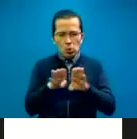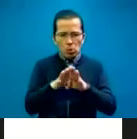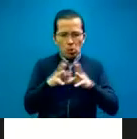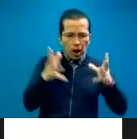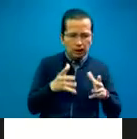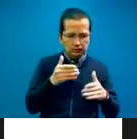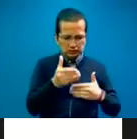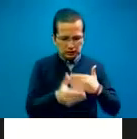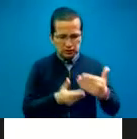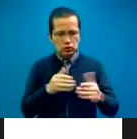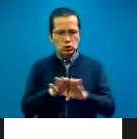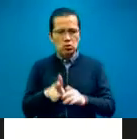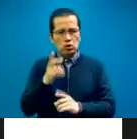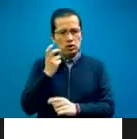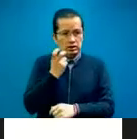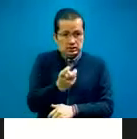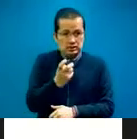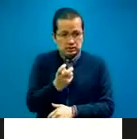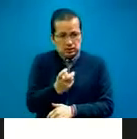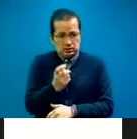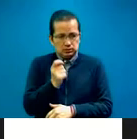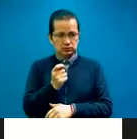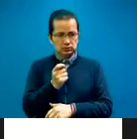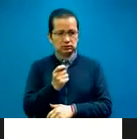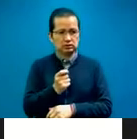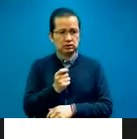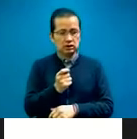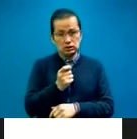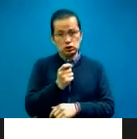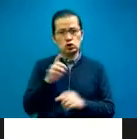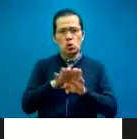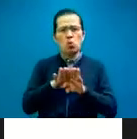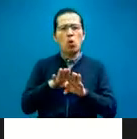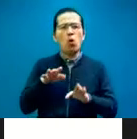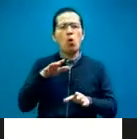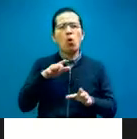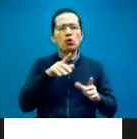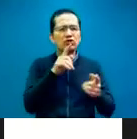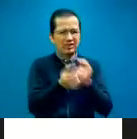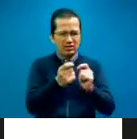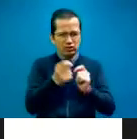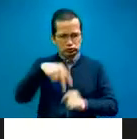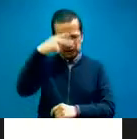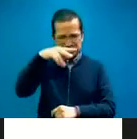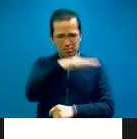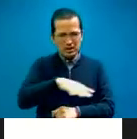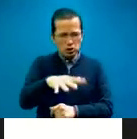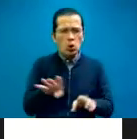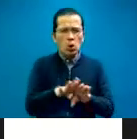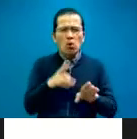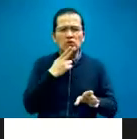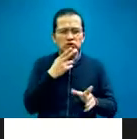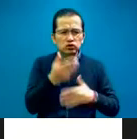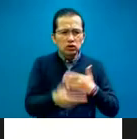está conformada la industria, conformada la industria de la traducción y la interpretación en México, claro que